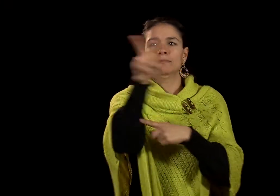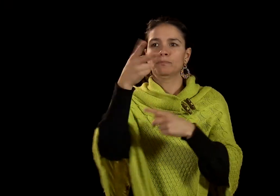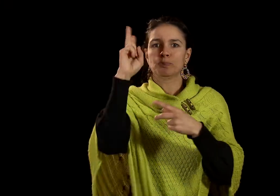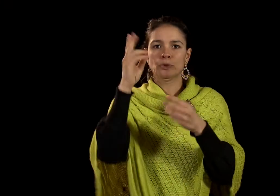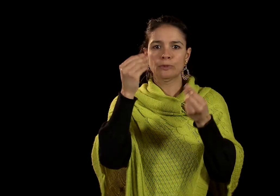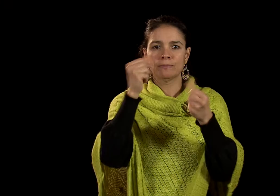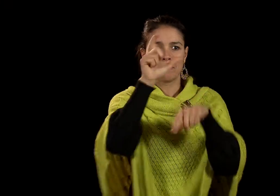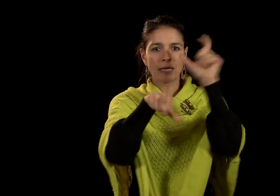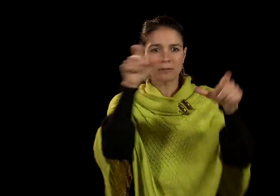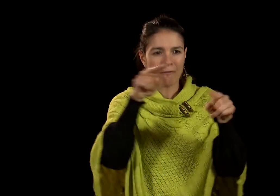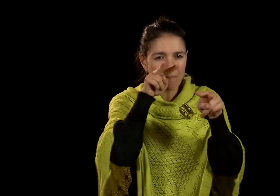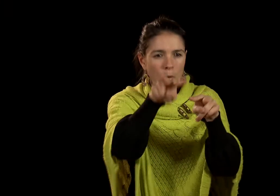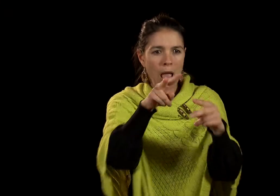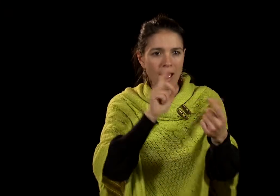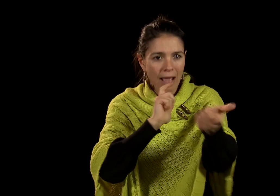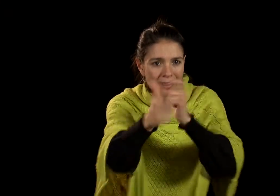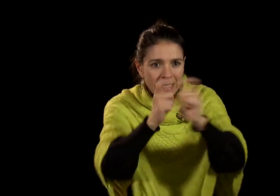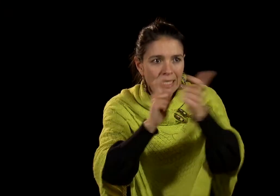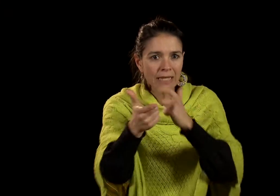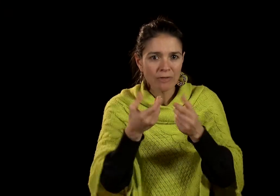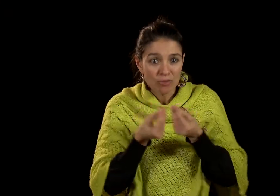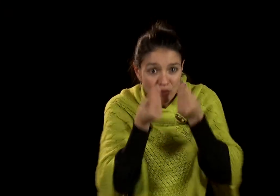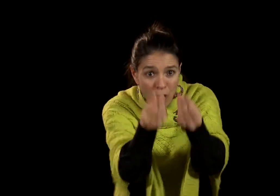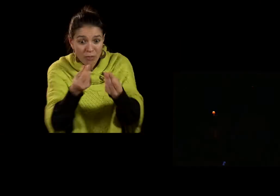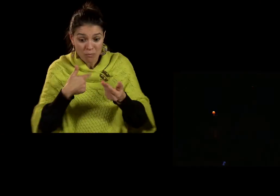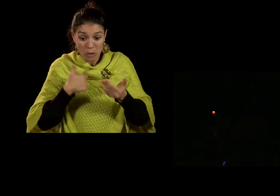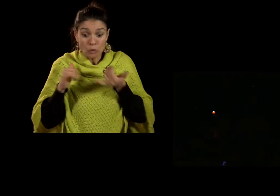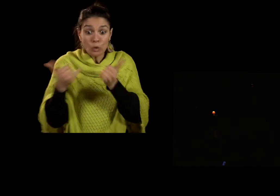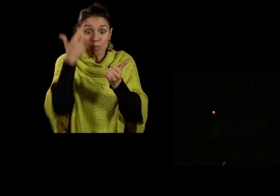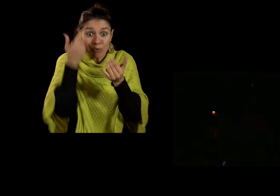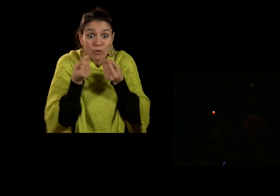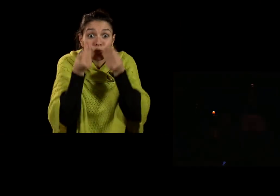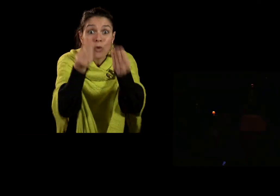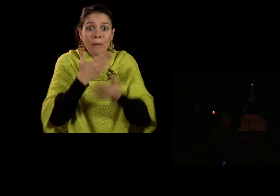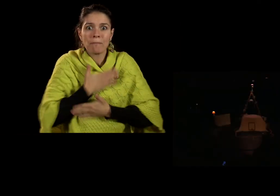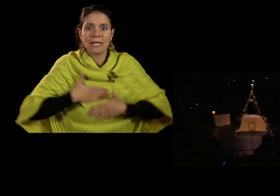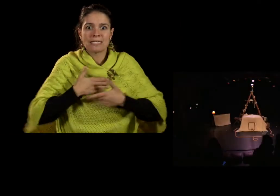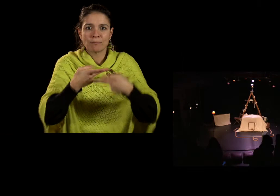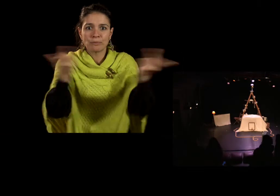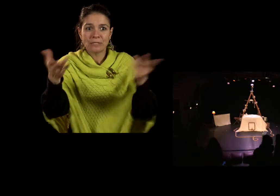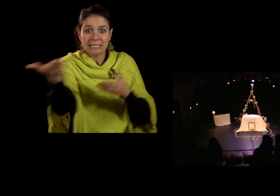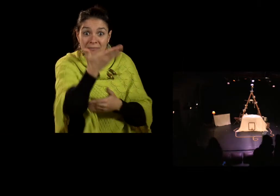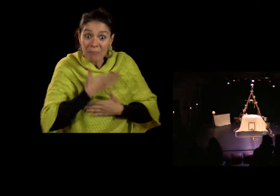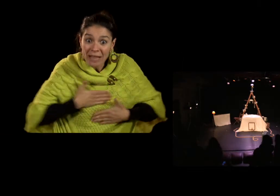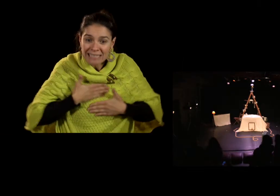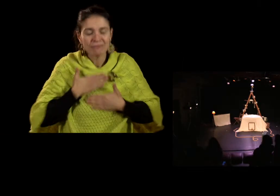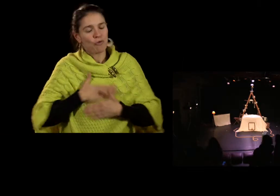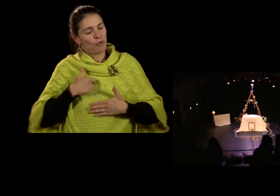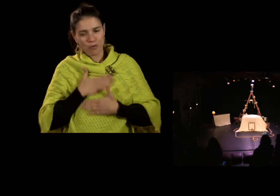Et c'est vrai qu'au niveau des interactions, de ce que je donne, en fait, quand je joue,'est pour donner du plaisir au public. Et cette interaction-là me